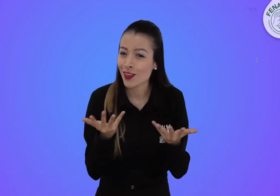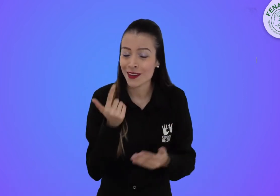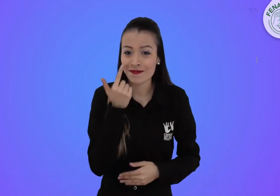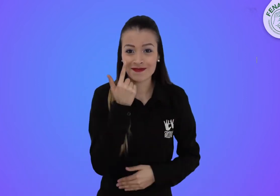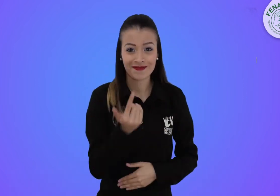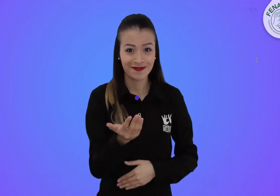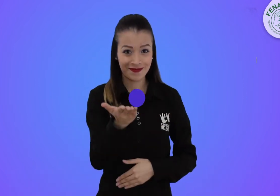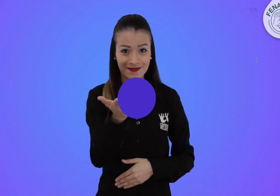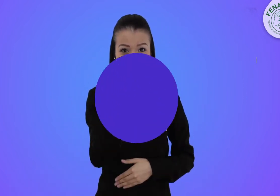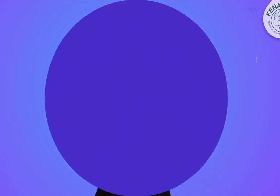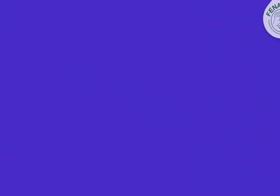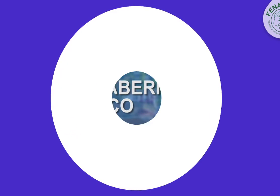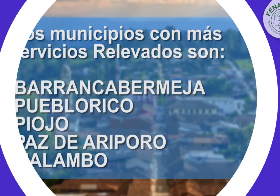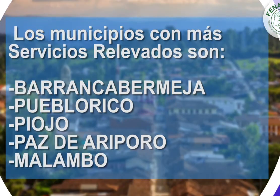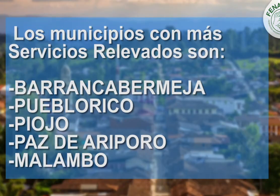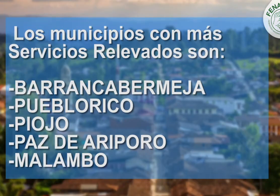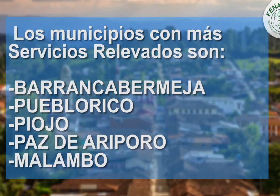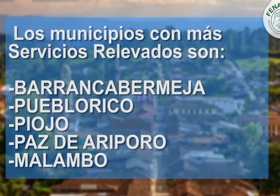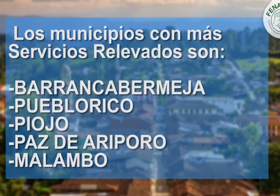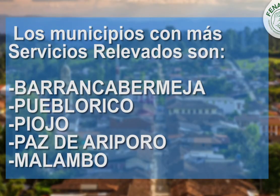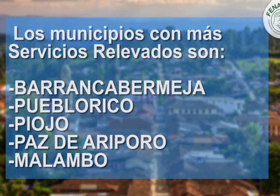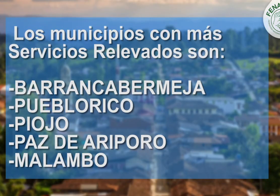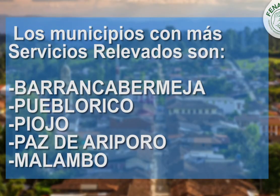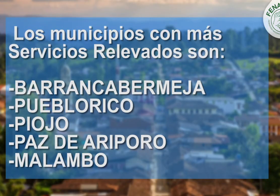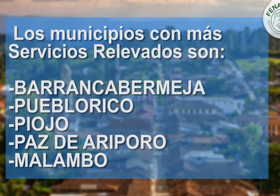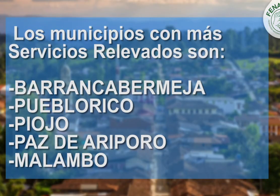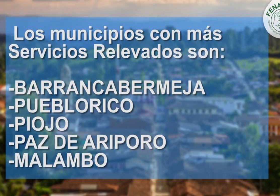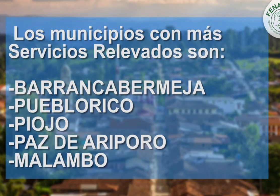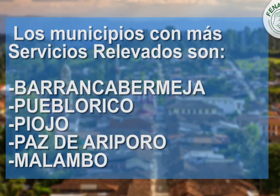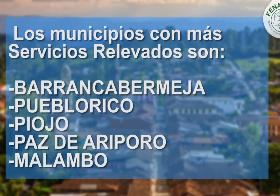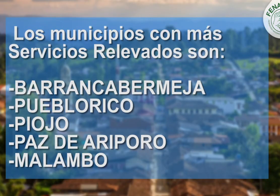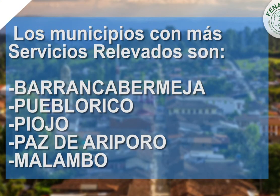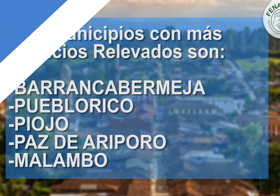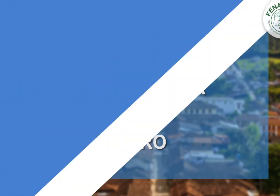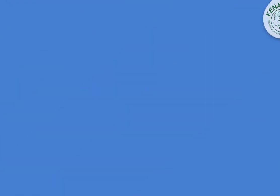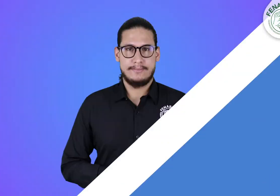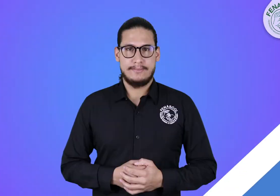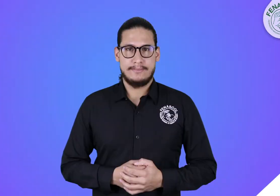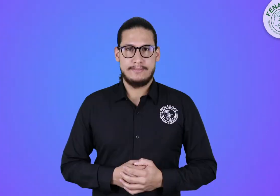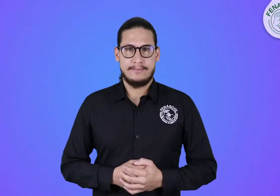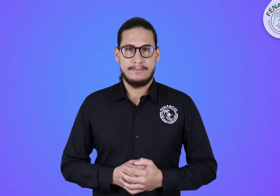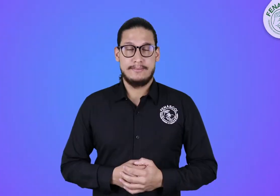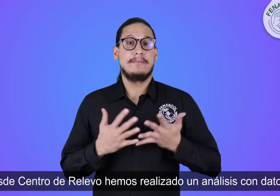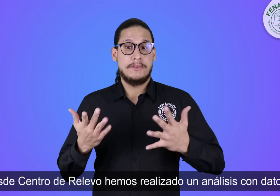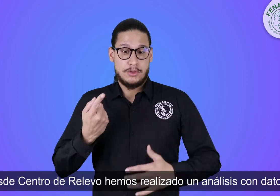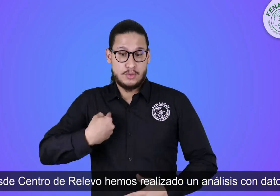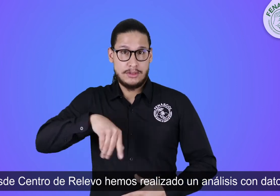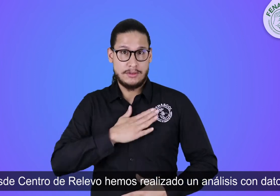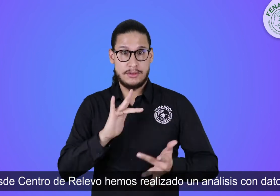Barranca Bermeja, Pueblo Rico, Piojo, Paz de Ariporo, Malambo. Desde Centro de